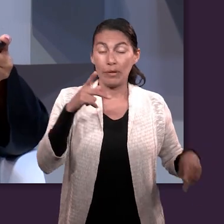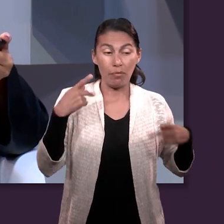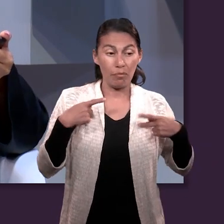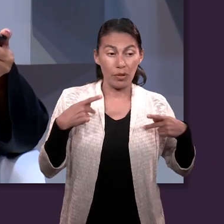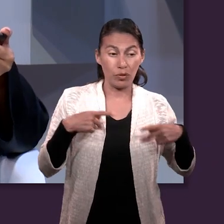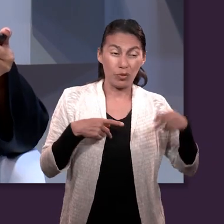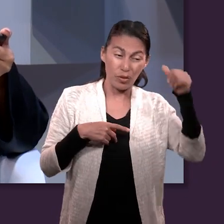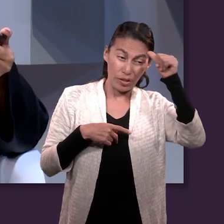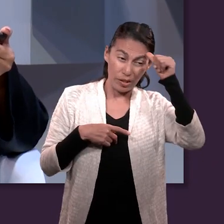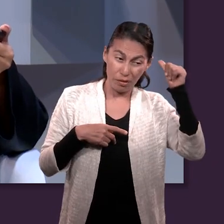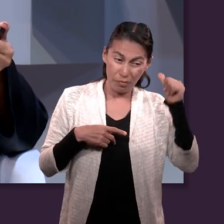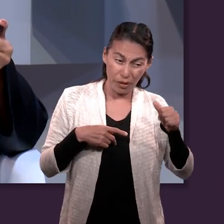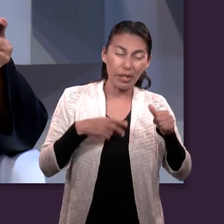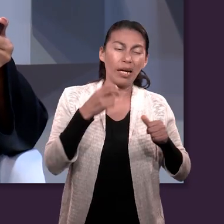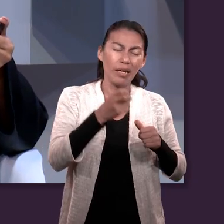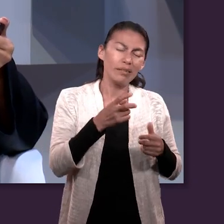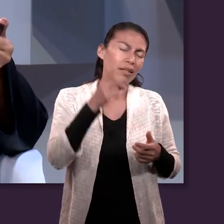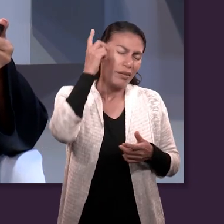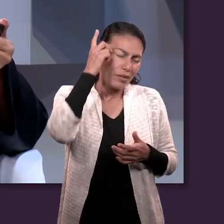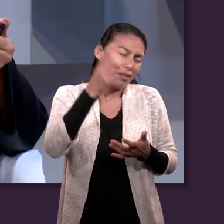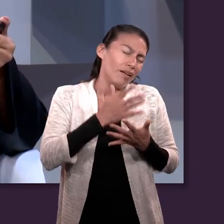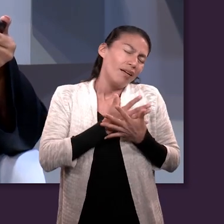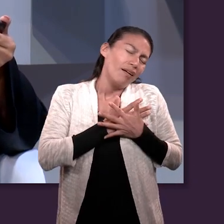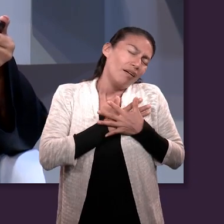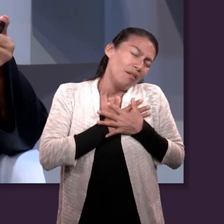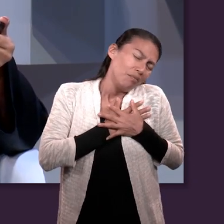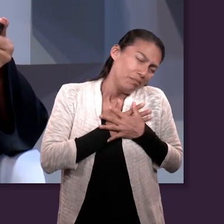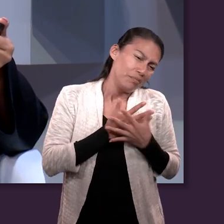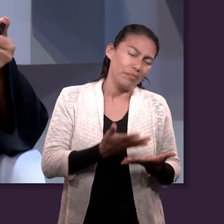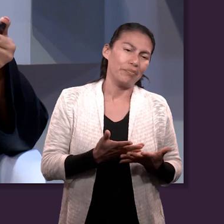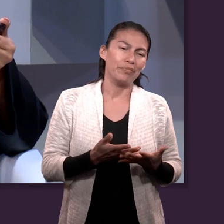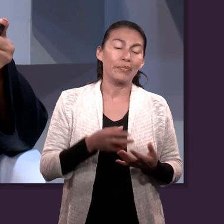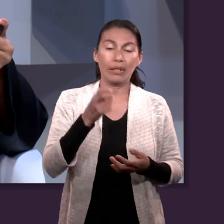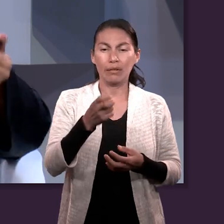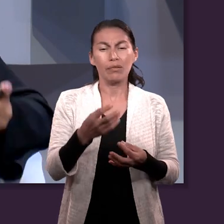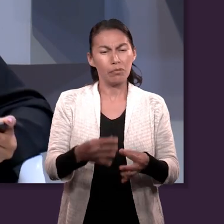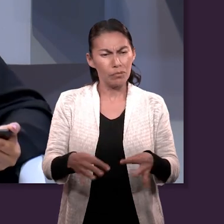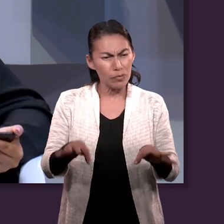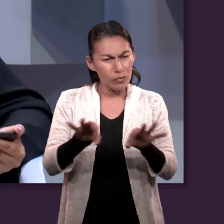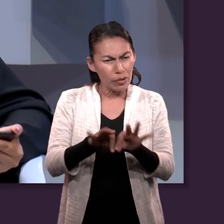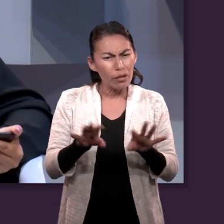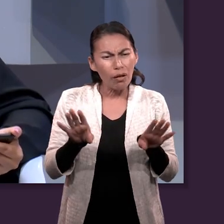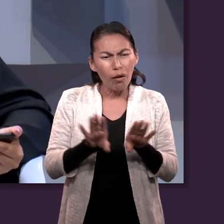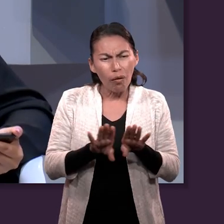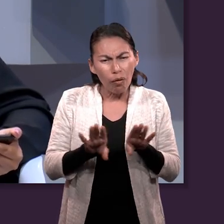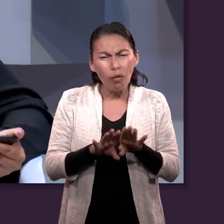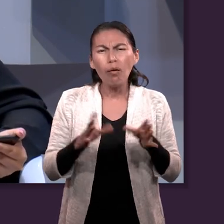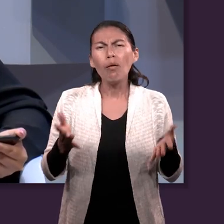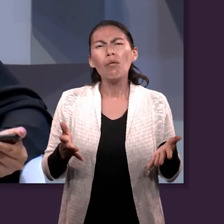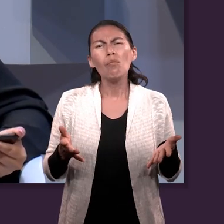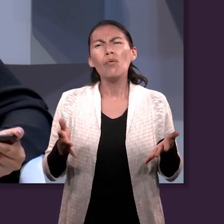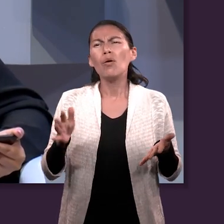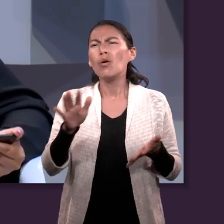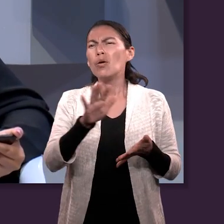ame no por amor, sino que llegamos a ser dignos de su amor porque Él nos ama. O sea, son cosas diferentes que cuando nosotros